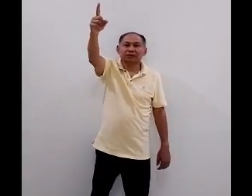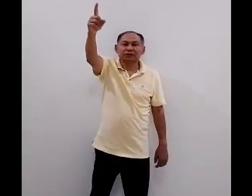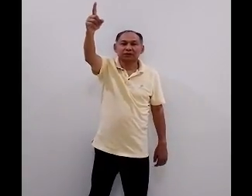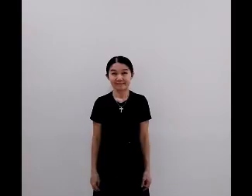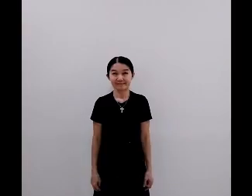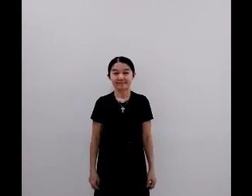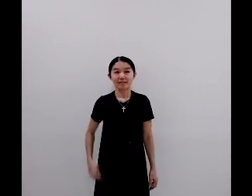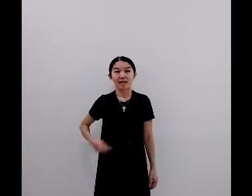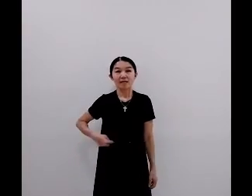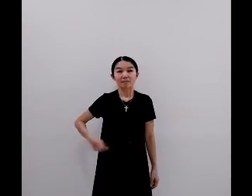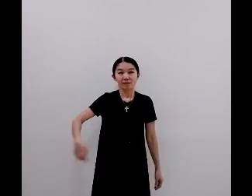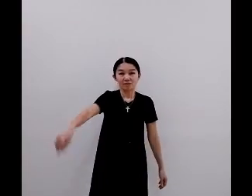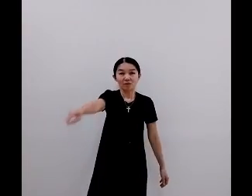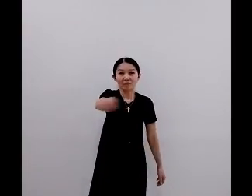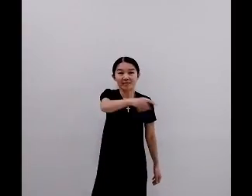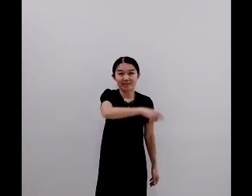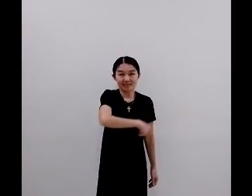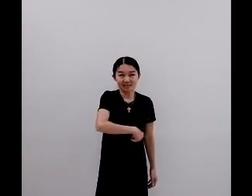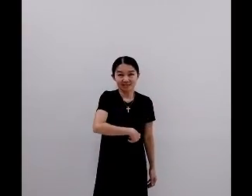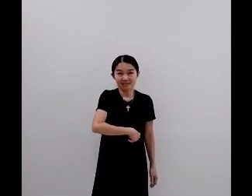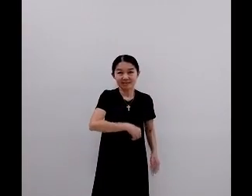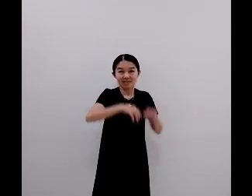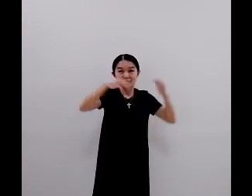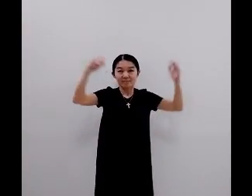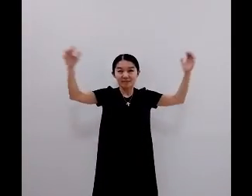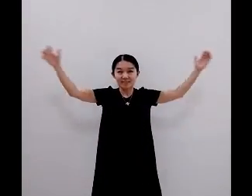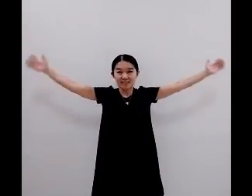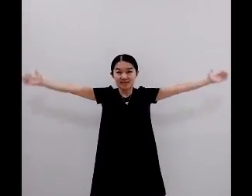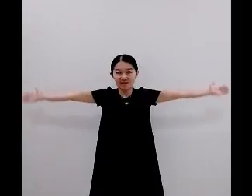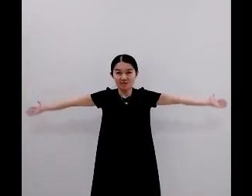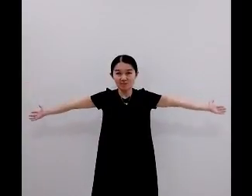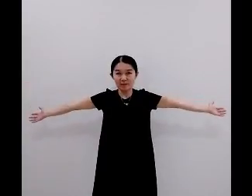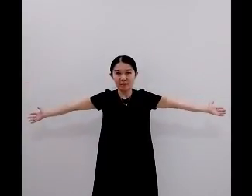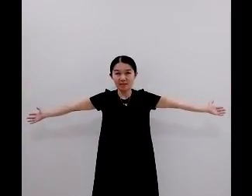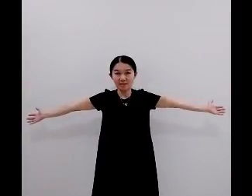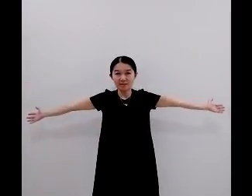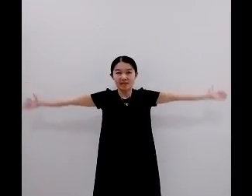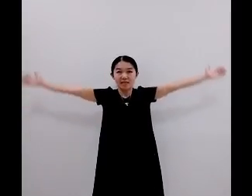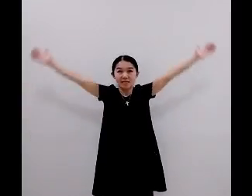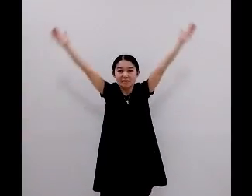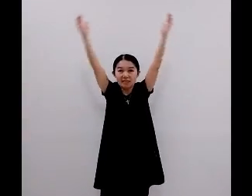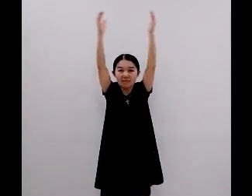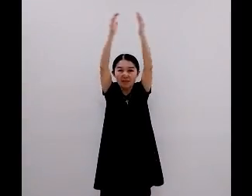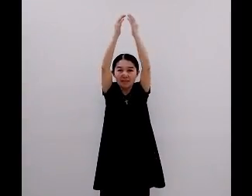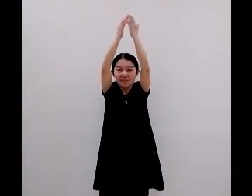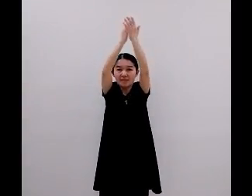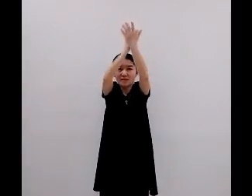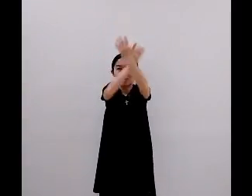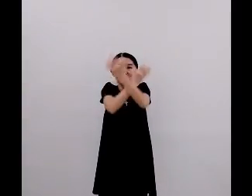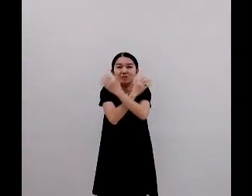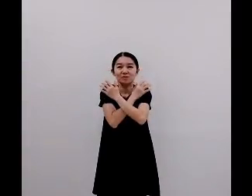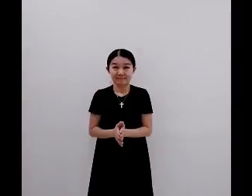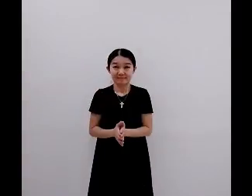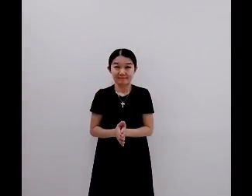Bertaubatlah, percaya gospel, lima, roh kudus,